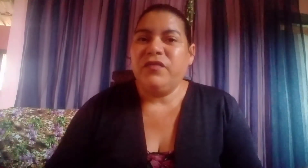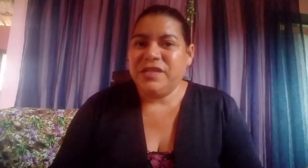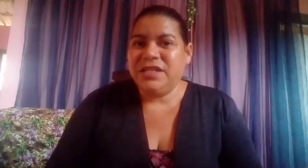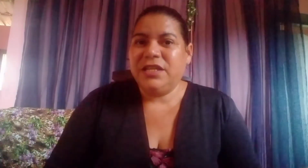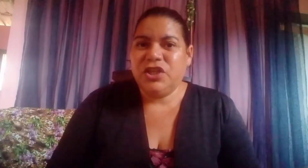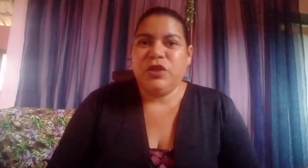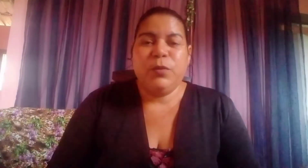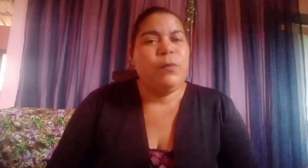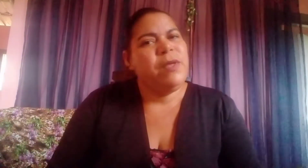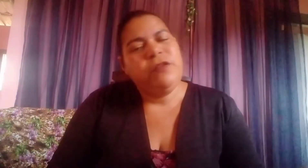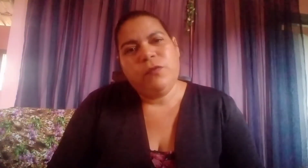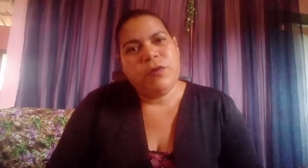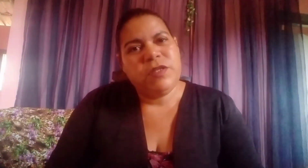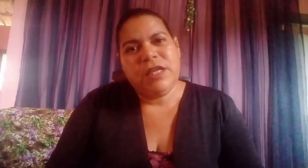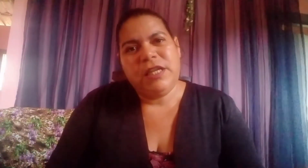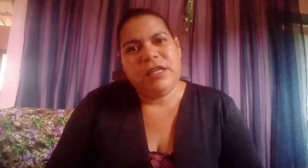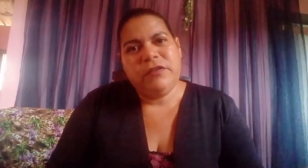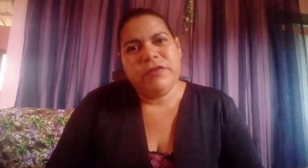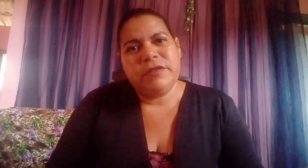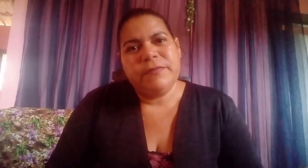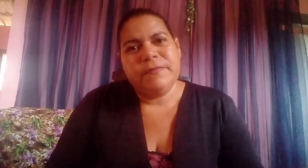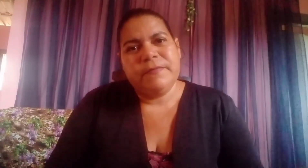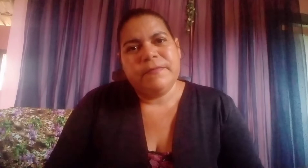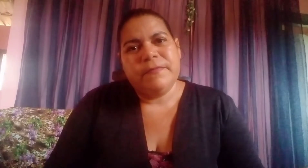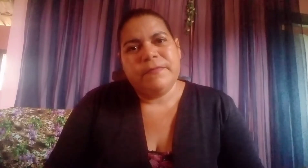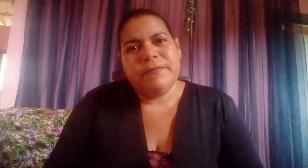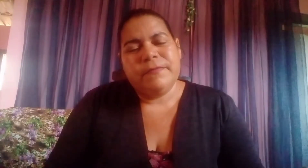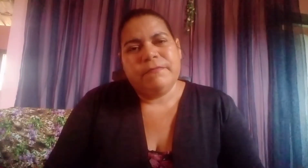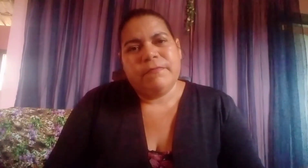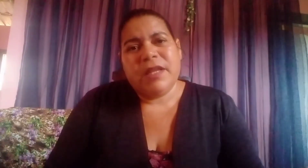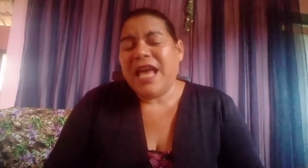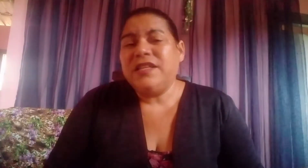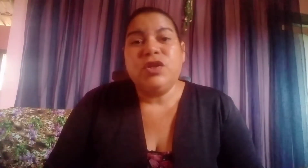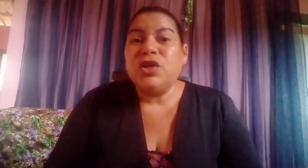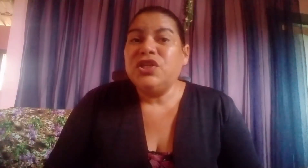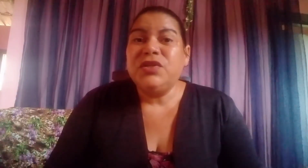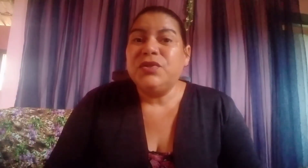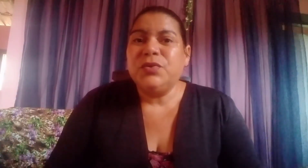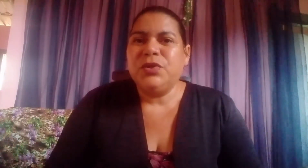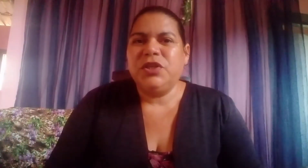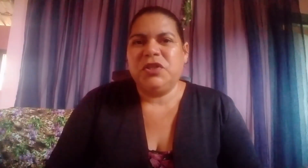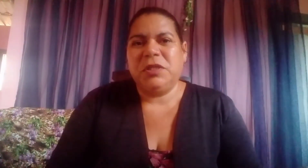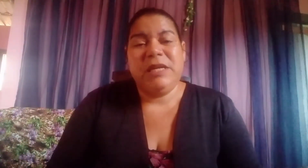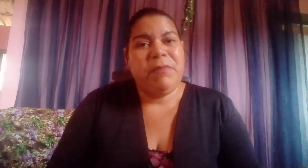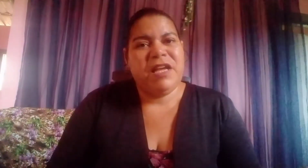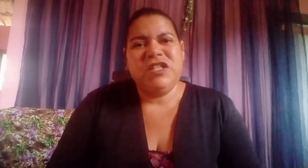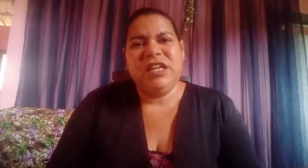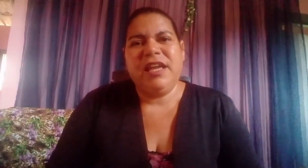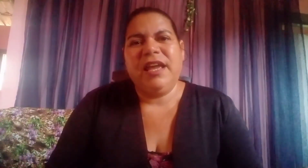você neste momento, meus queridos. Deus, é só Jesus e mais ninguém.